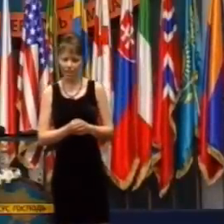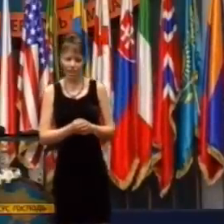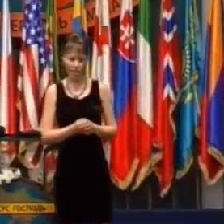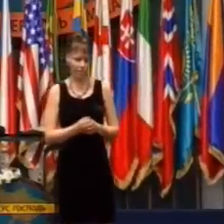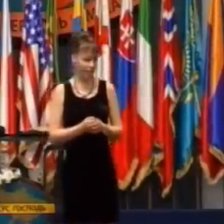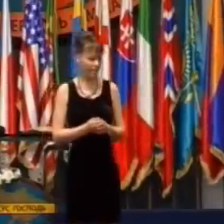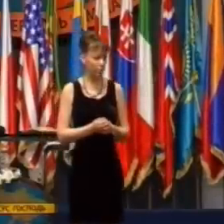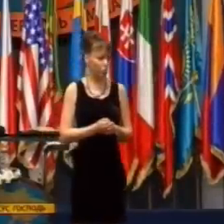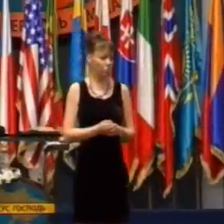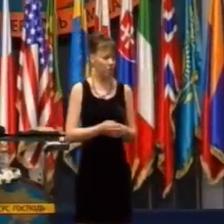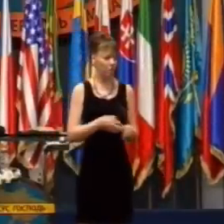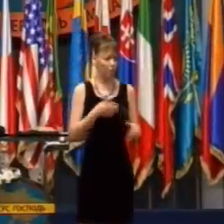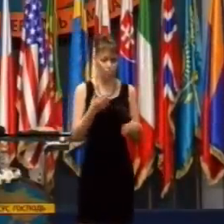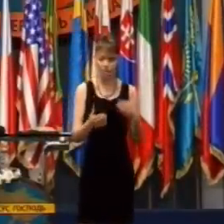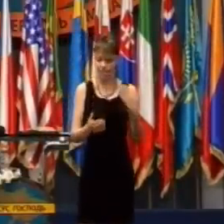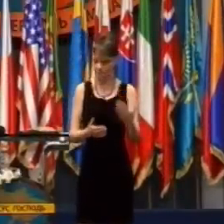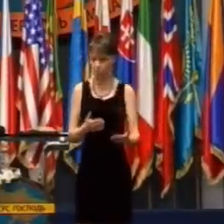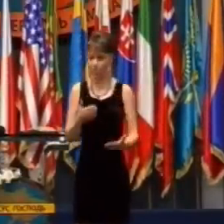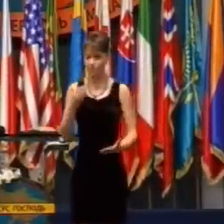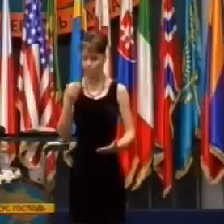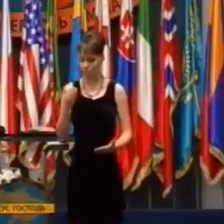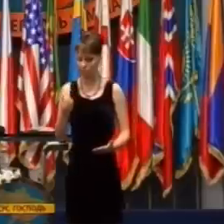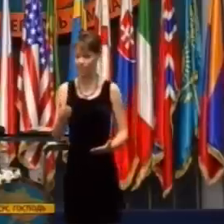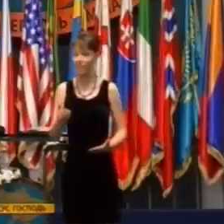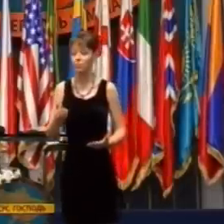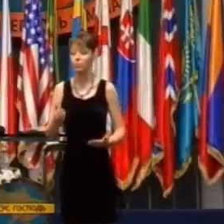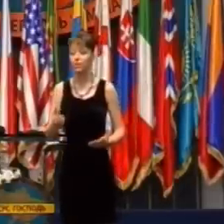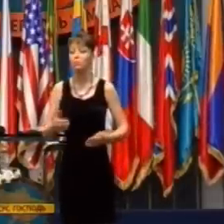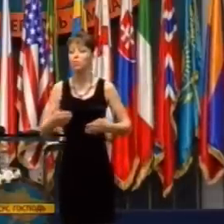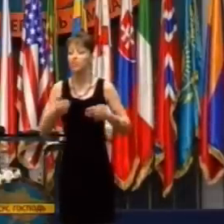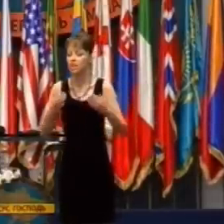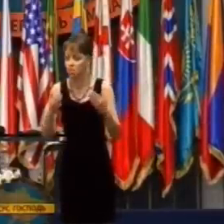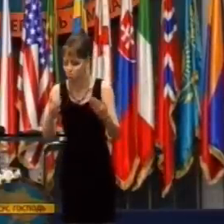viete, ako dlho trvá tréning ostrelovača?